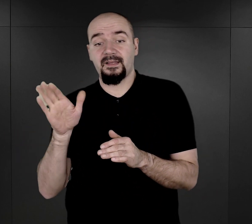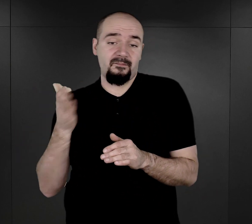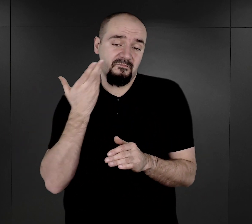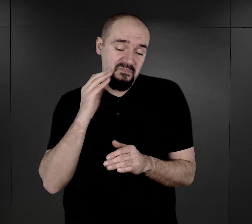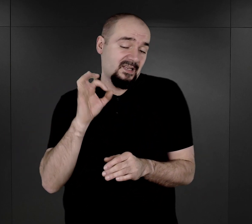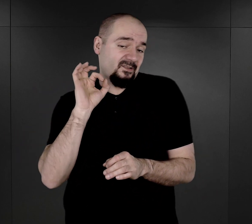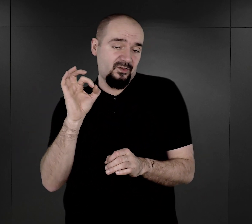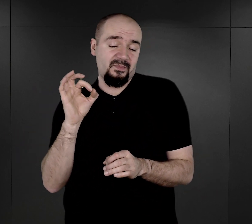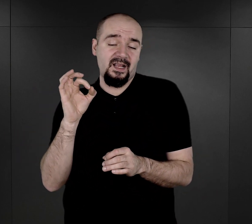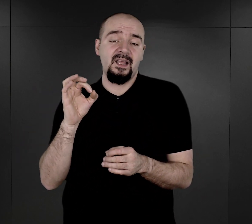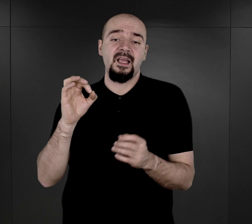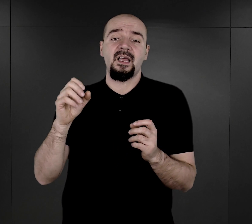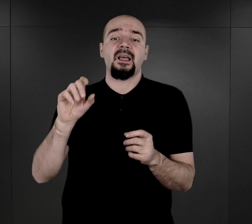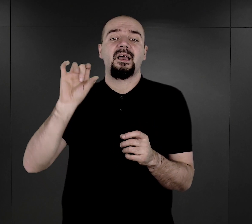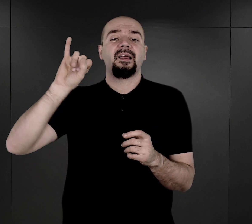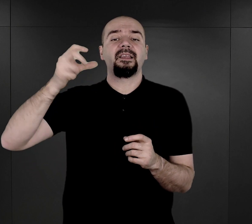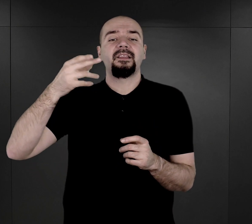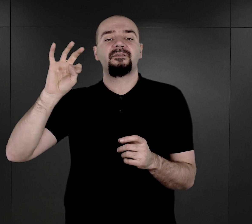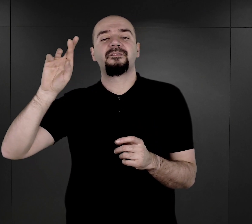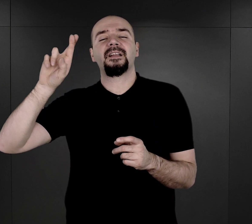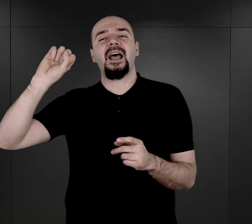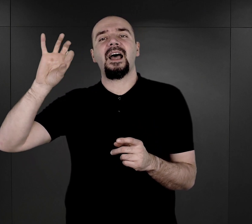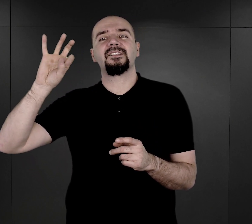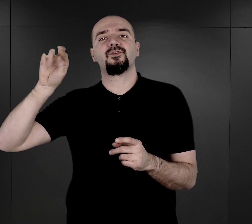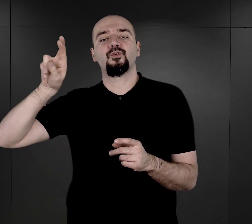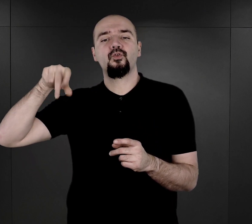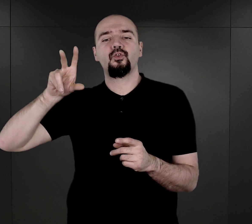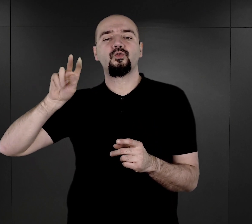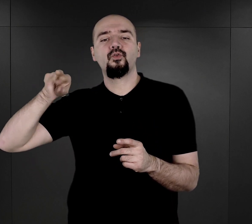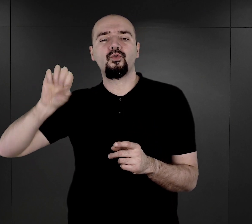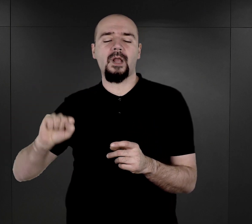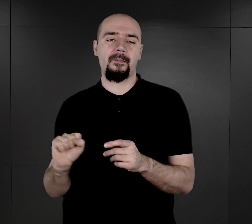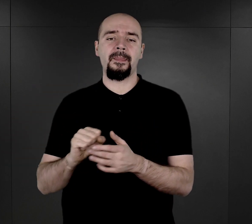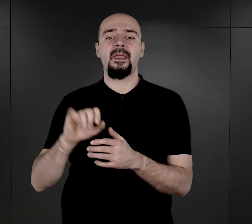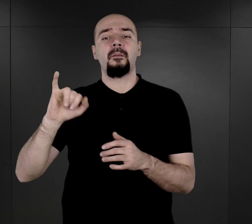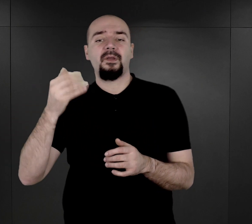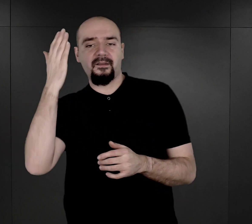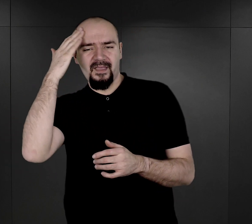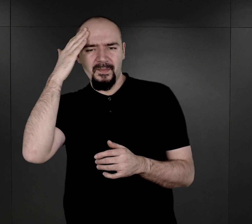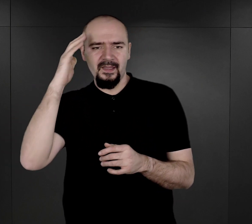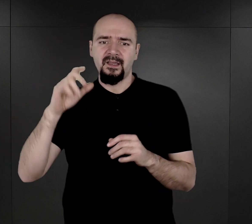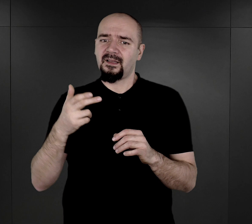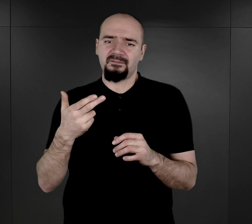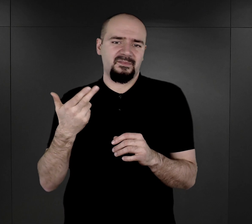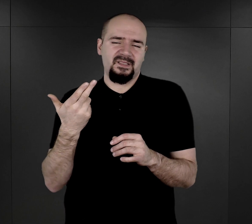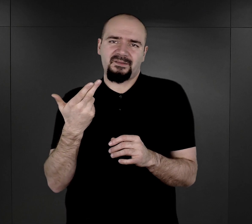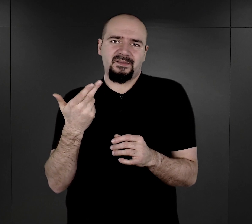dogodna infrastruktura z punktu widzenia administracji obozowej, bo jak się dowiemy, wcale nie dla osadzonych tam